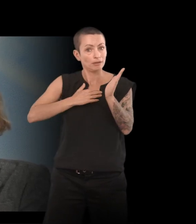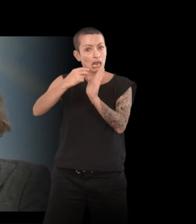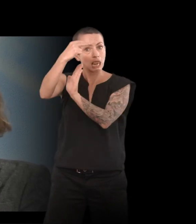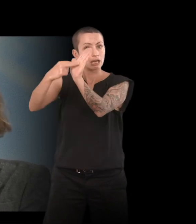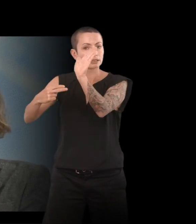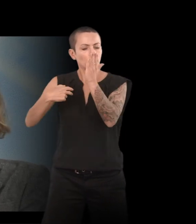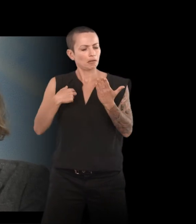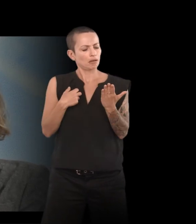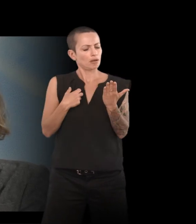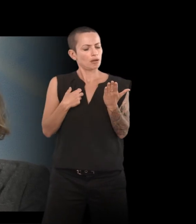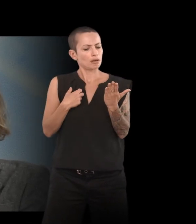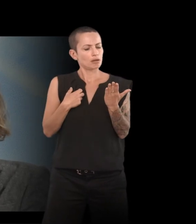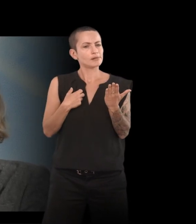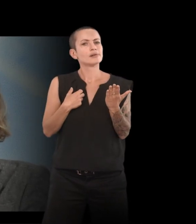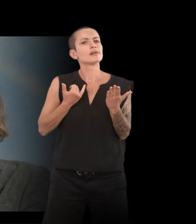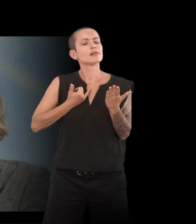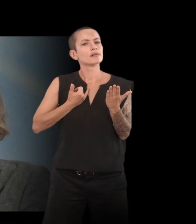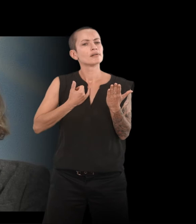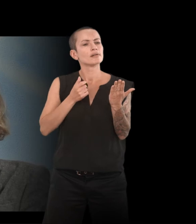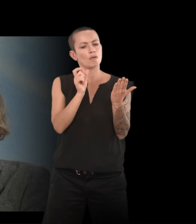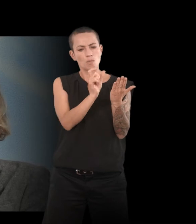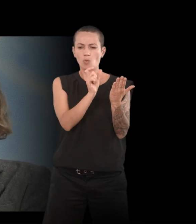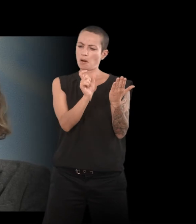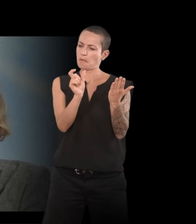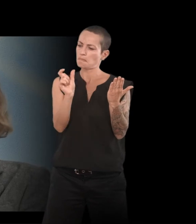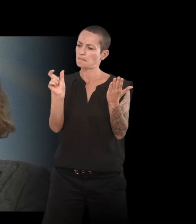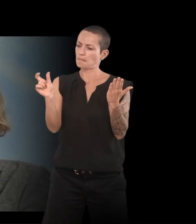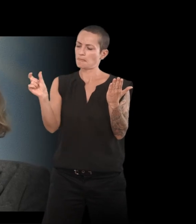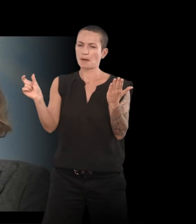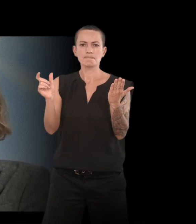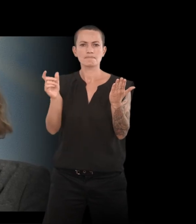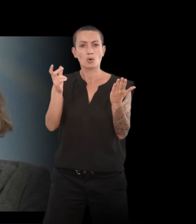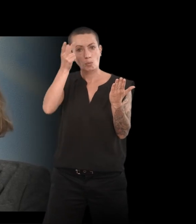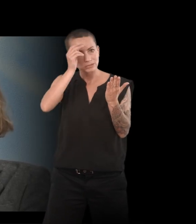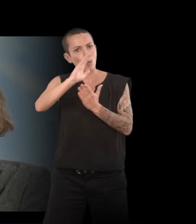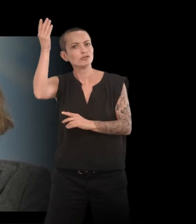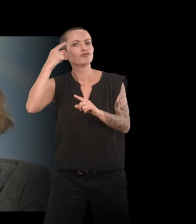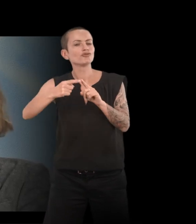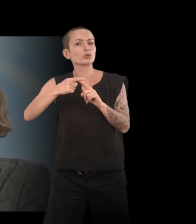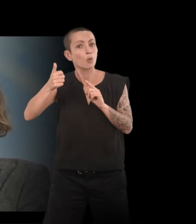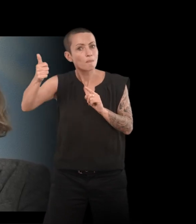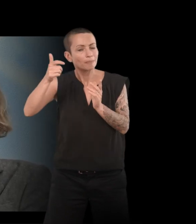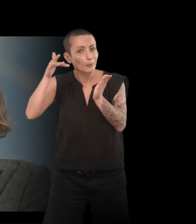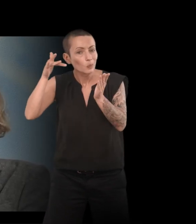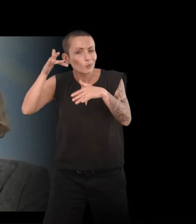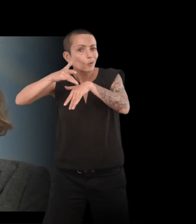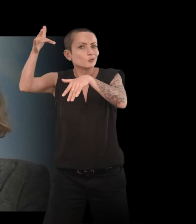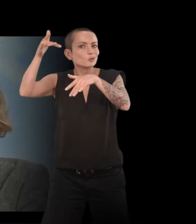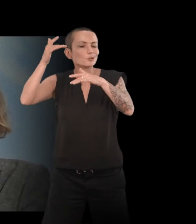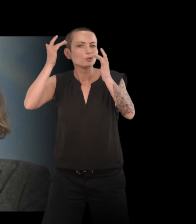puissent comprendre autrement que par juste les mots et le fait que moi, je leur dis, voilà, ça se passe comme ça. C'est qu'ils en fassent eux-mêmes l'expérience d'être déstabilisés,